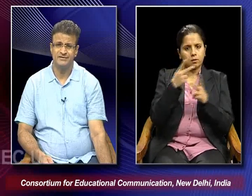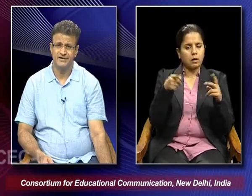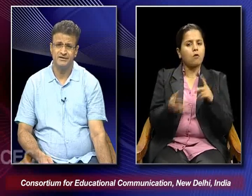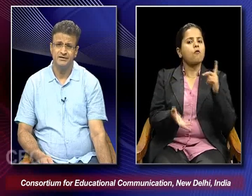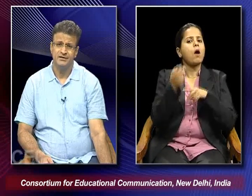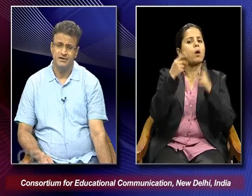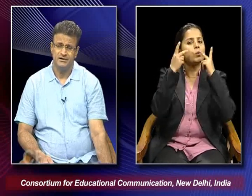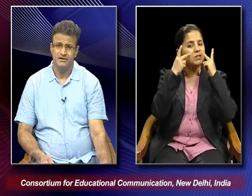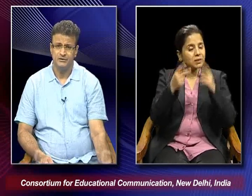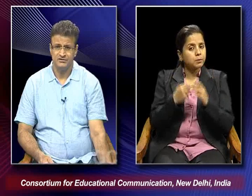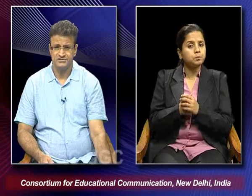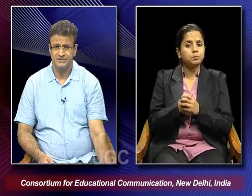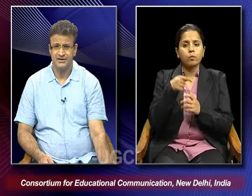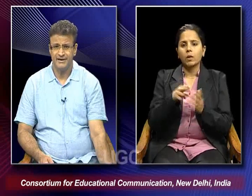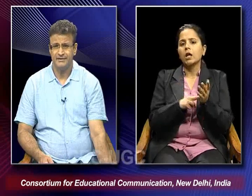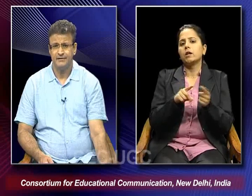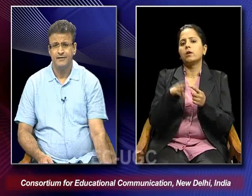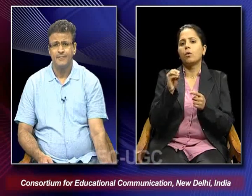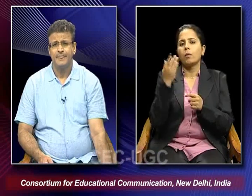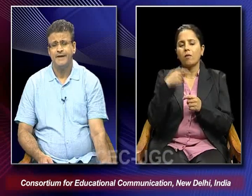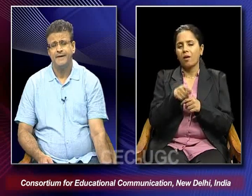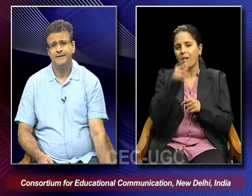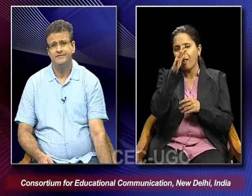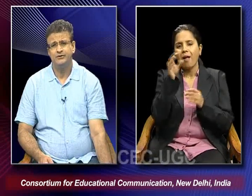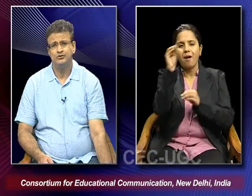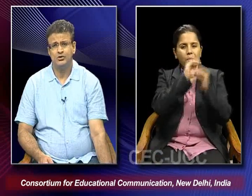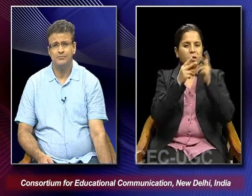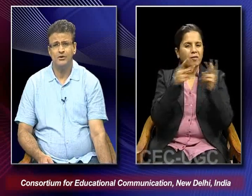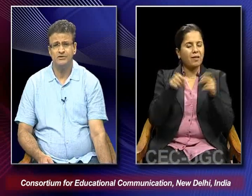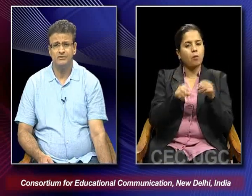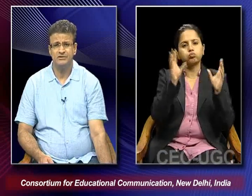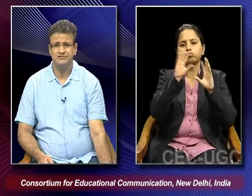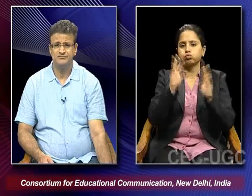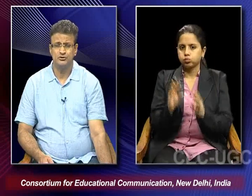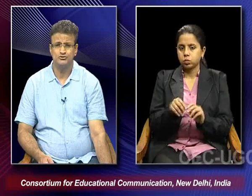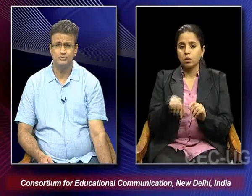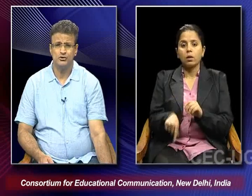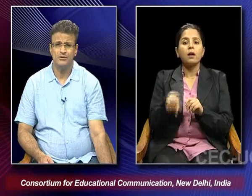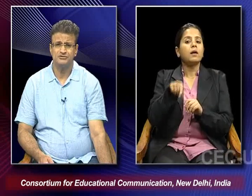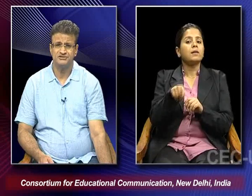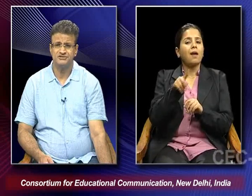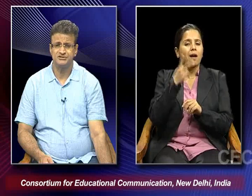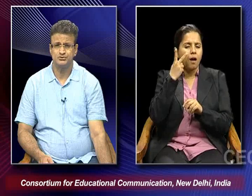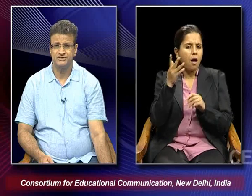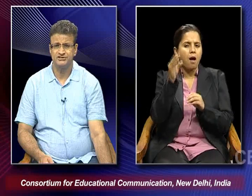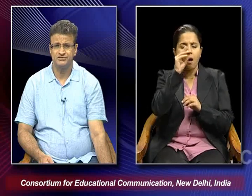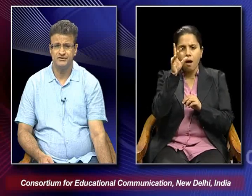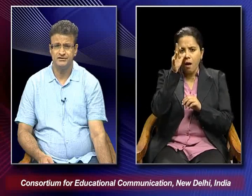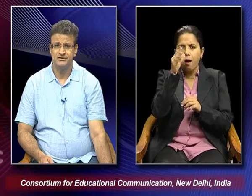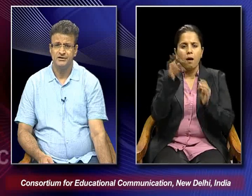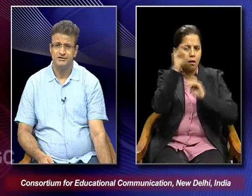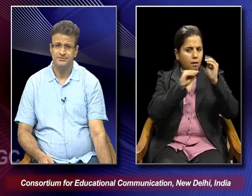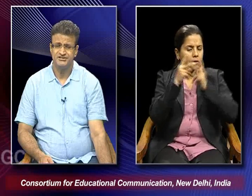find that Neuralism declined. And when you talk about Neuralism we also talk about its association